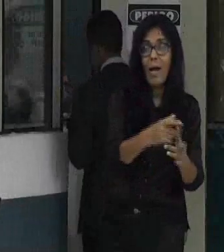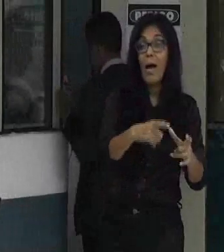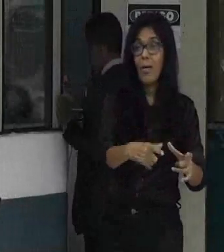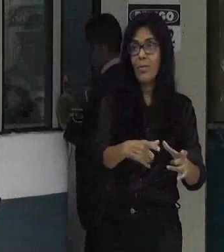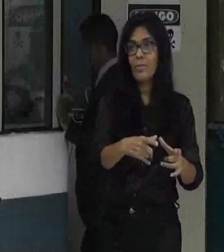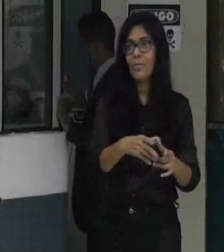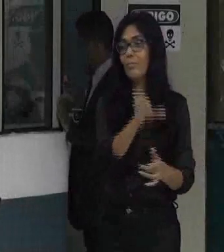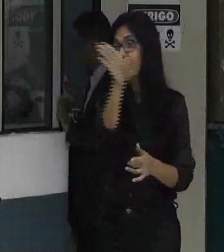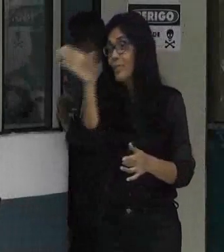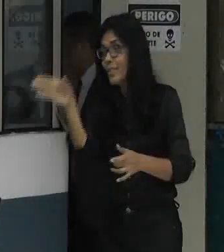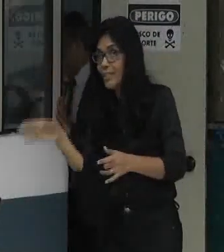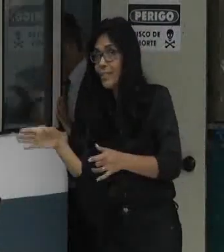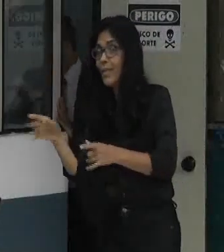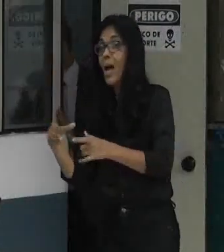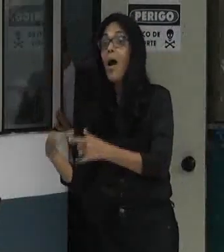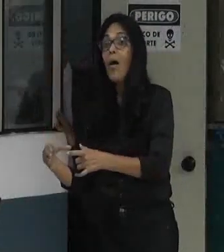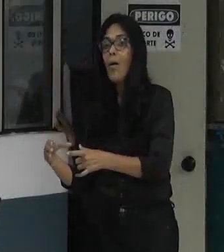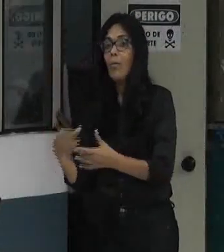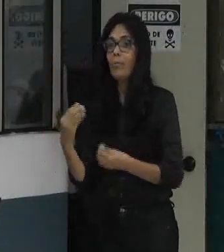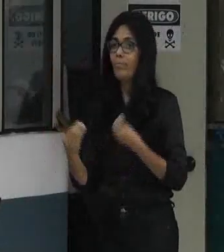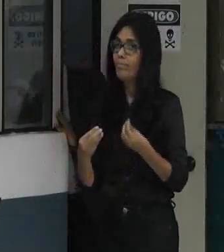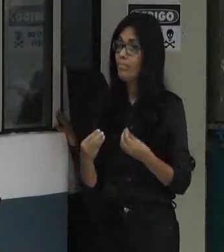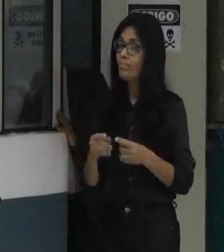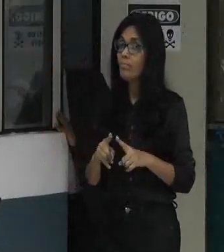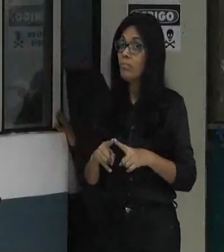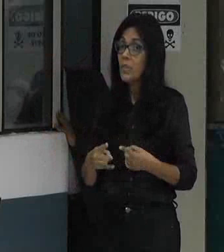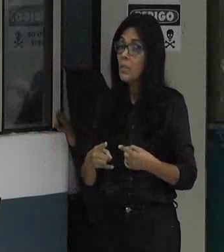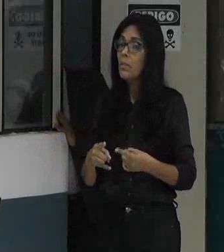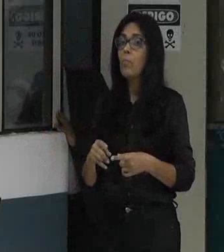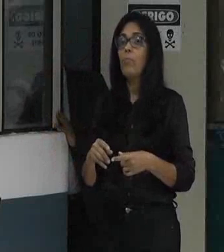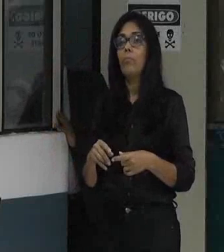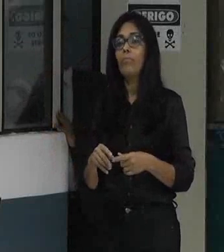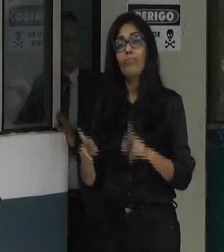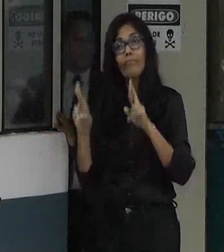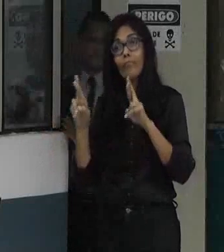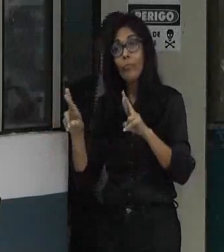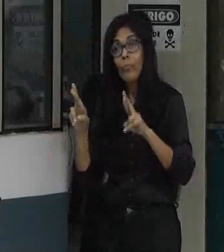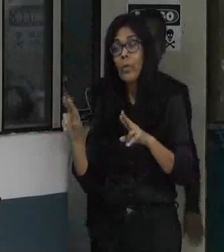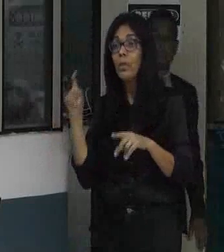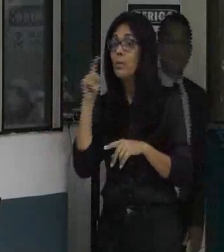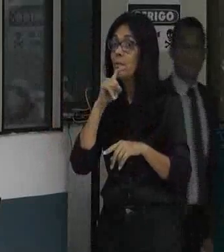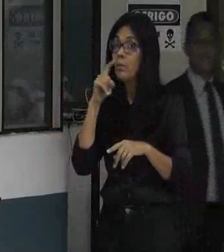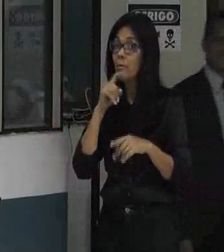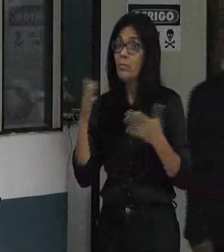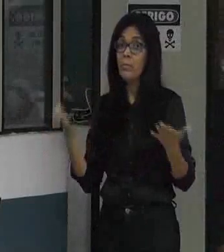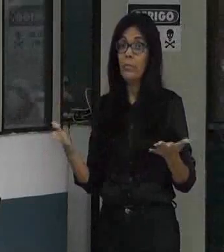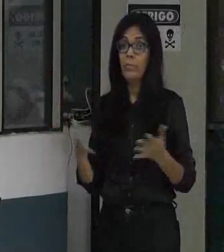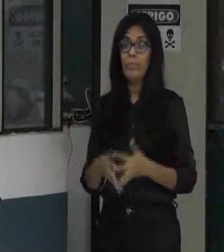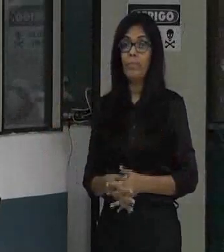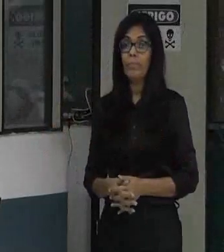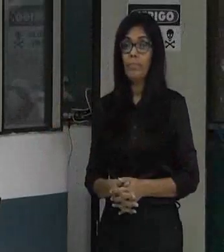enrolo está fazendo a enrolação nesse sistema eu já disse aqui que